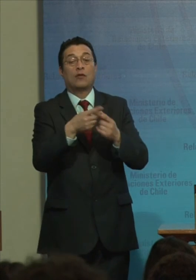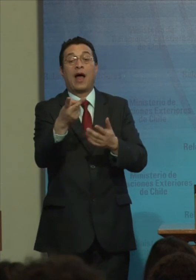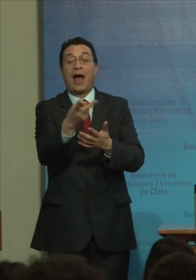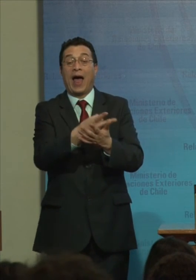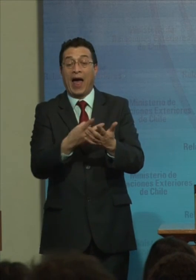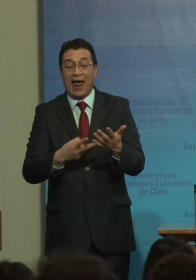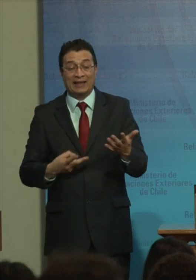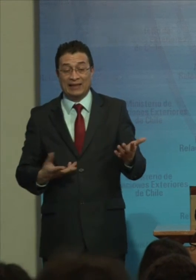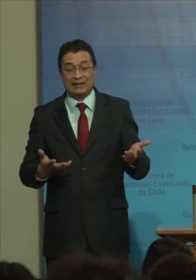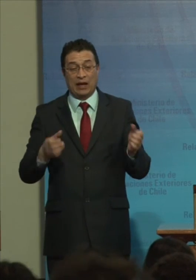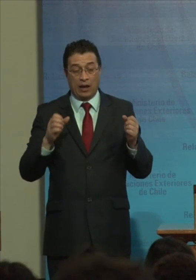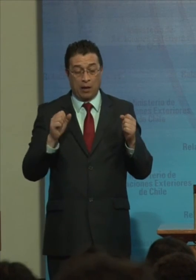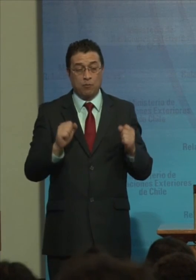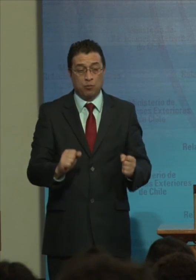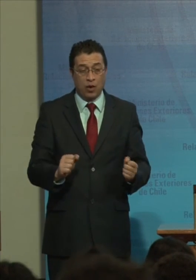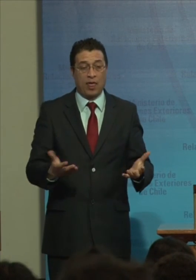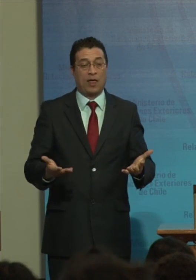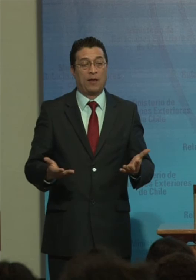Puedan